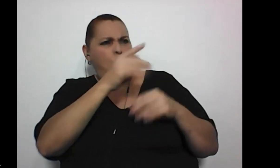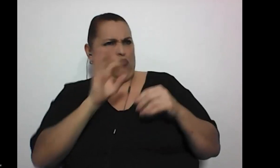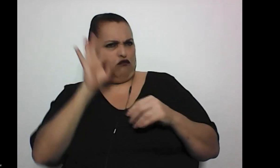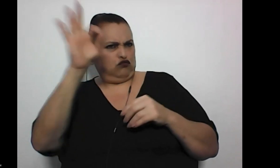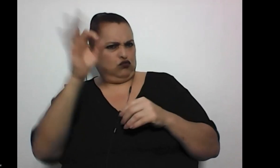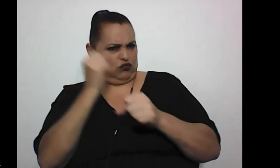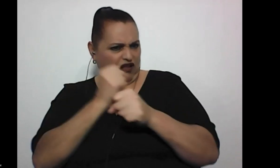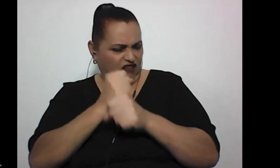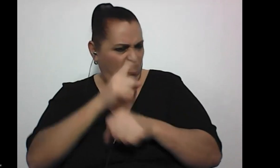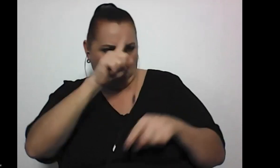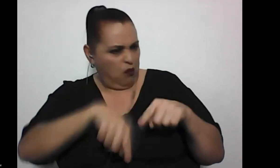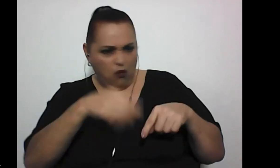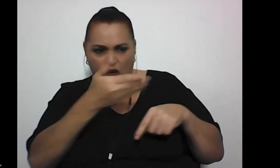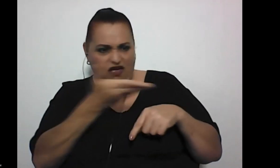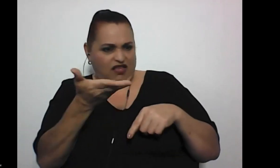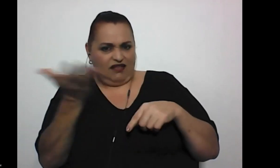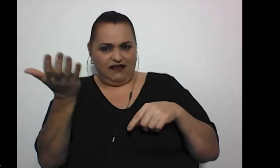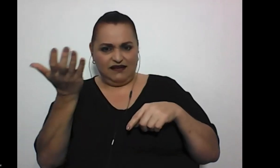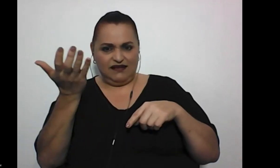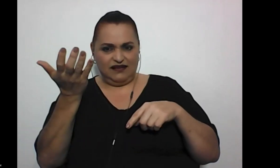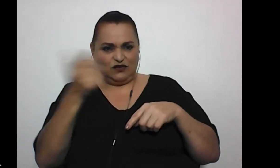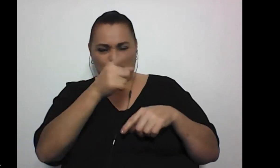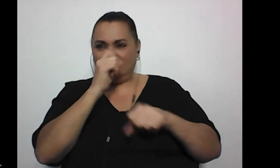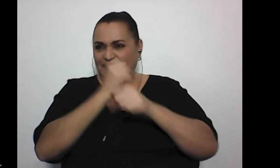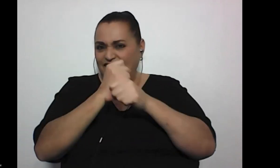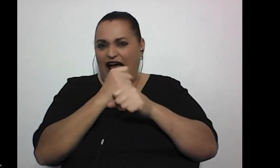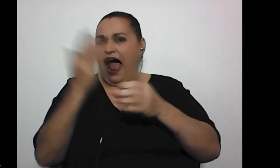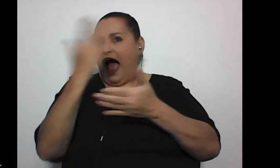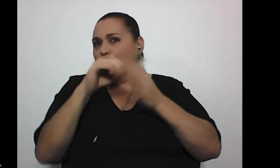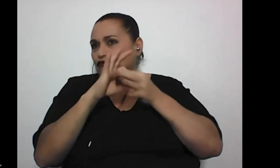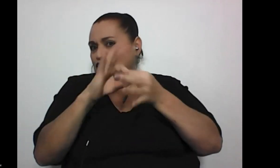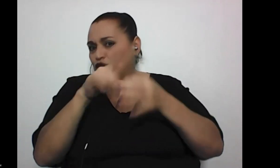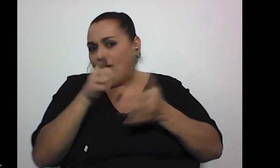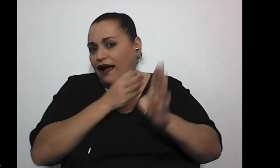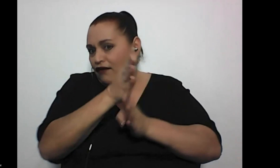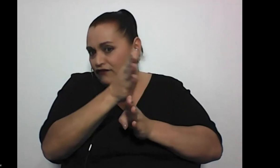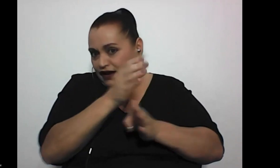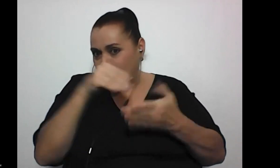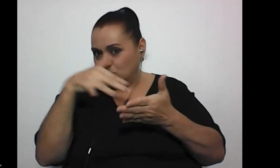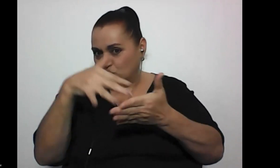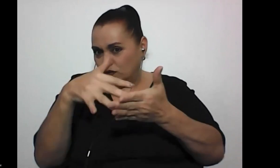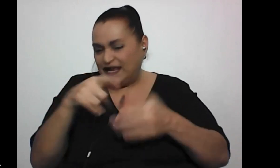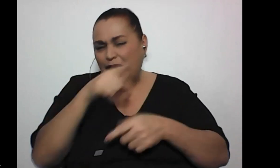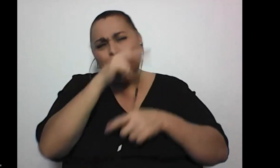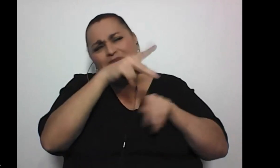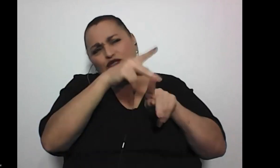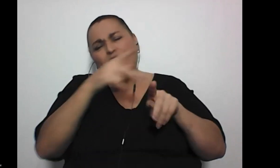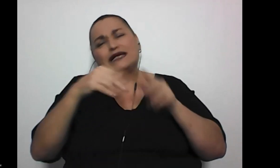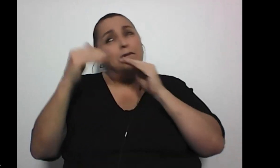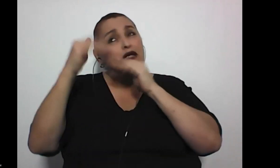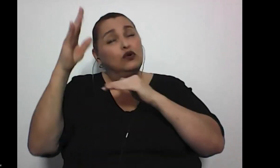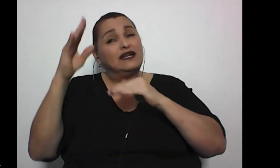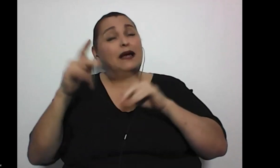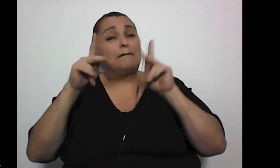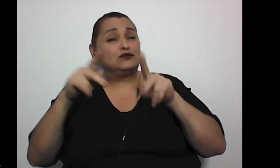trabajar en, no sé, en algo relacionado a mi carrera, ¿verdad? Todavía creen, digamos, las personas, la mayoría de